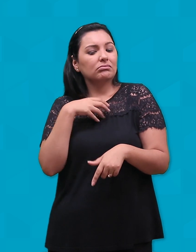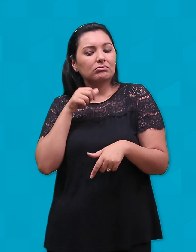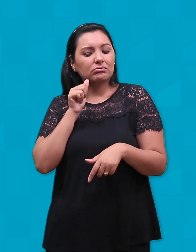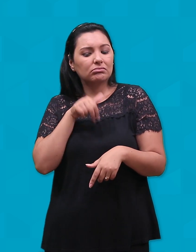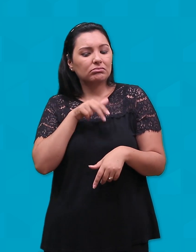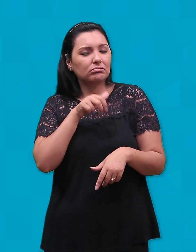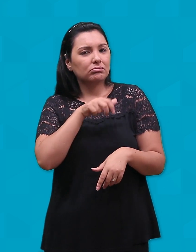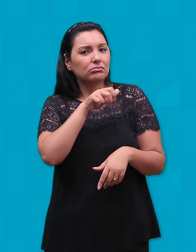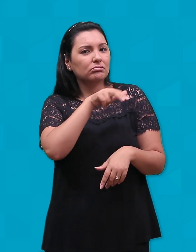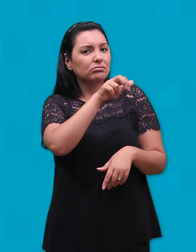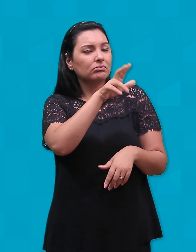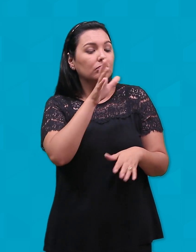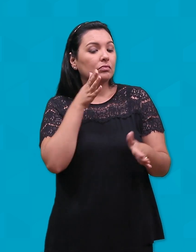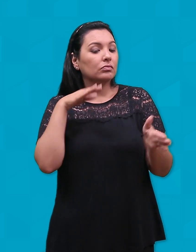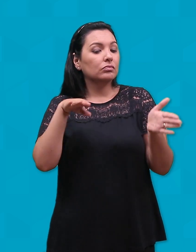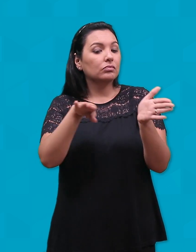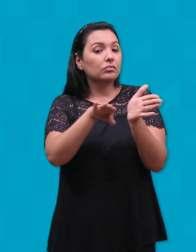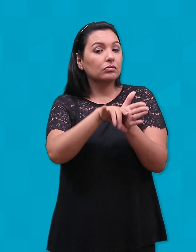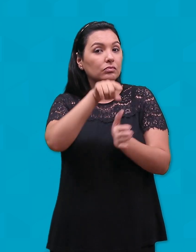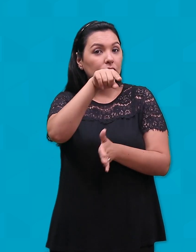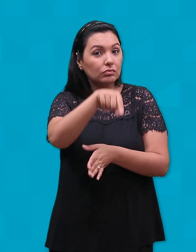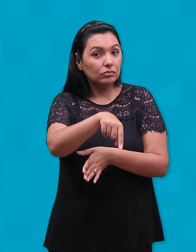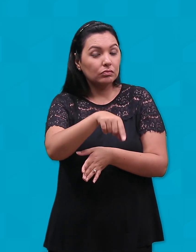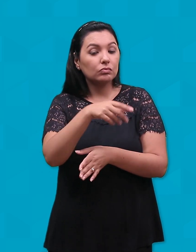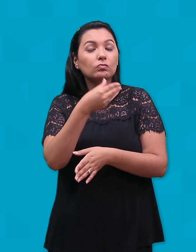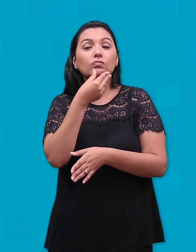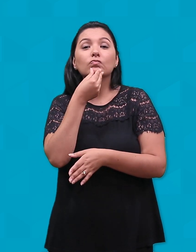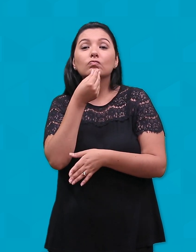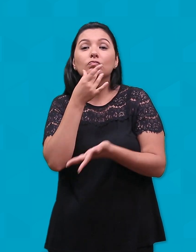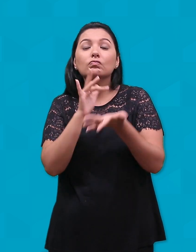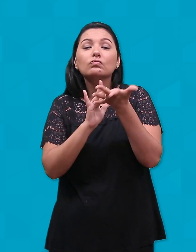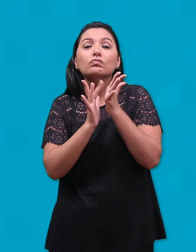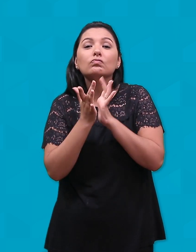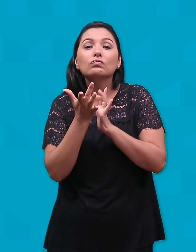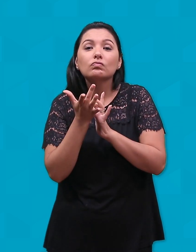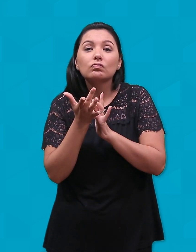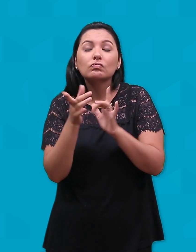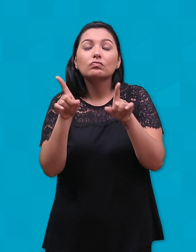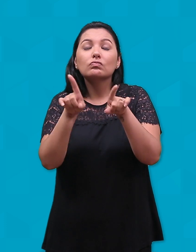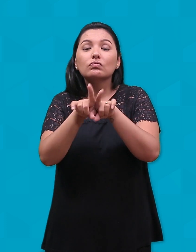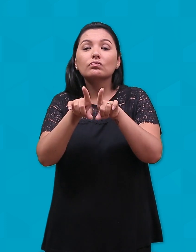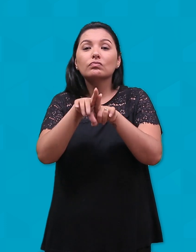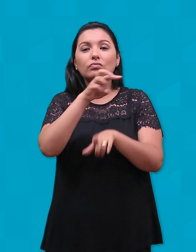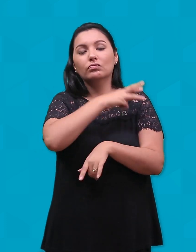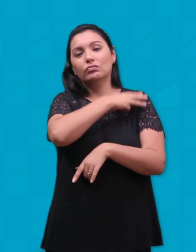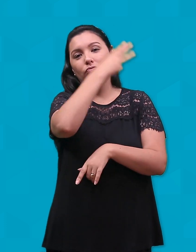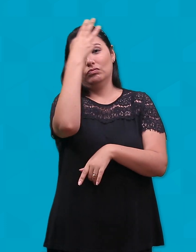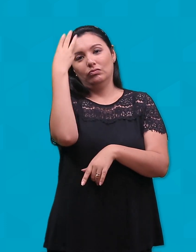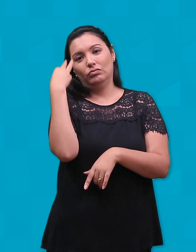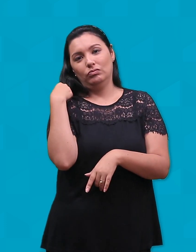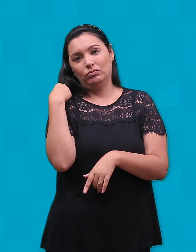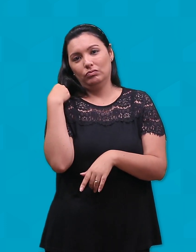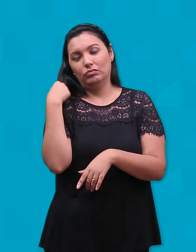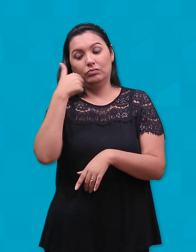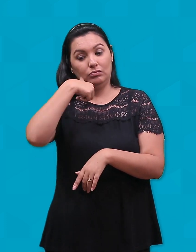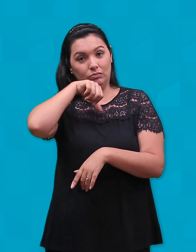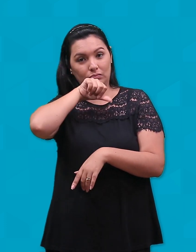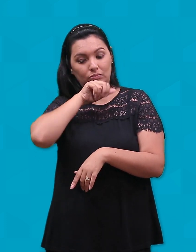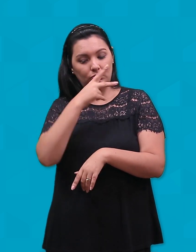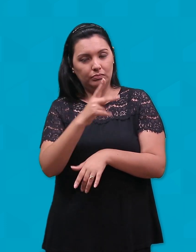eles chegam ao lugar onde estava o menino Jesus, junto com Maria, sua mãe. Belém não é um